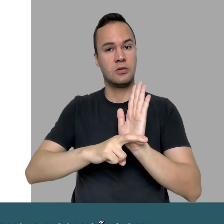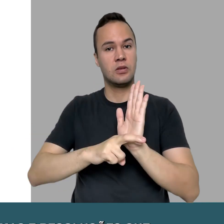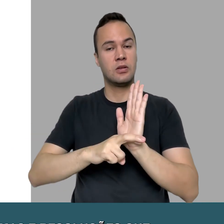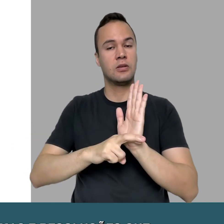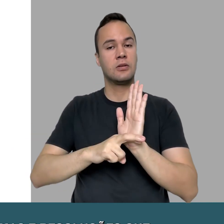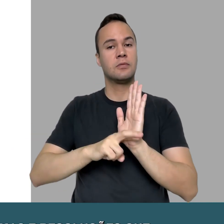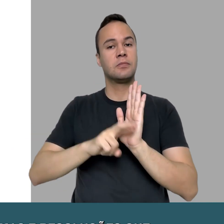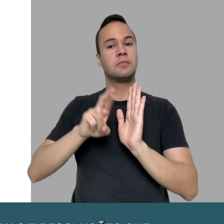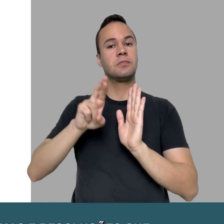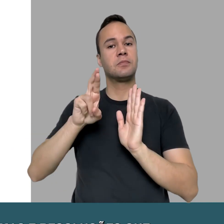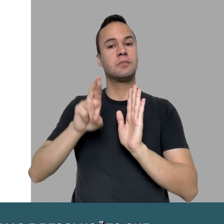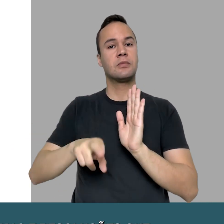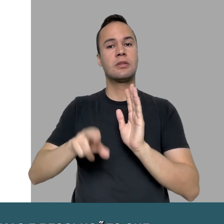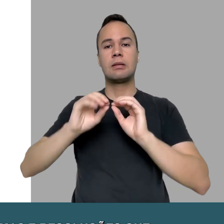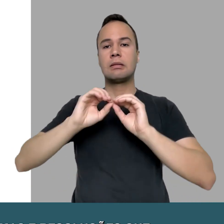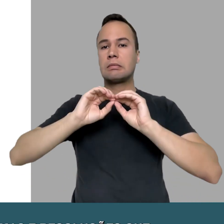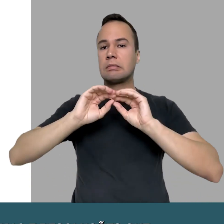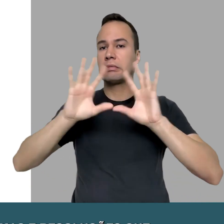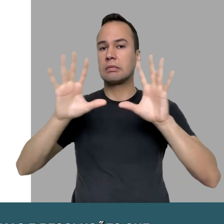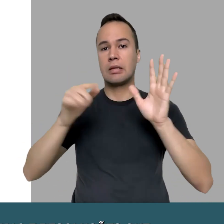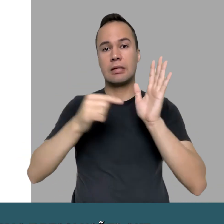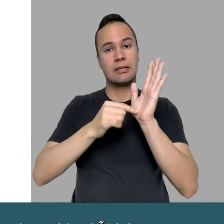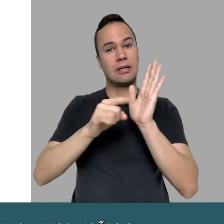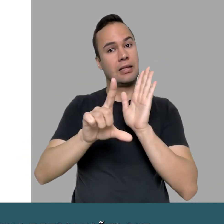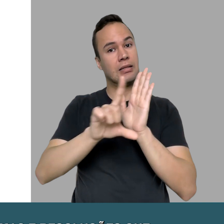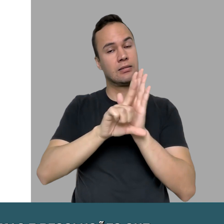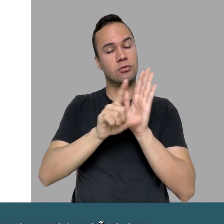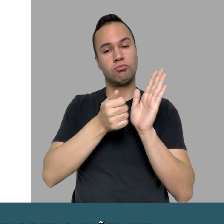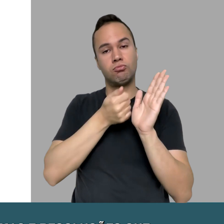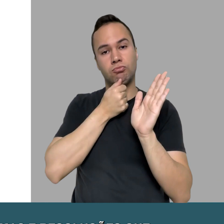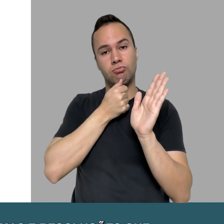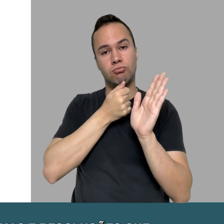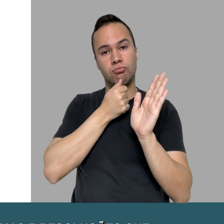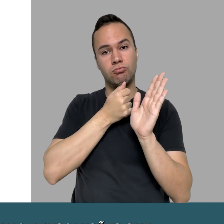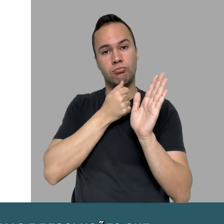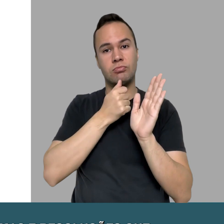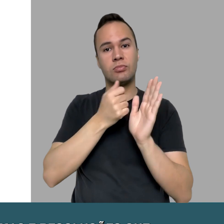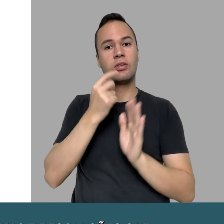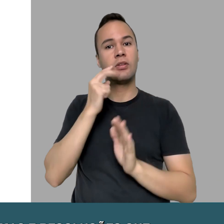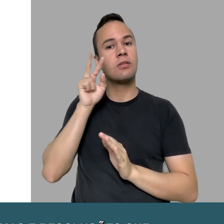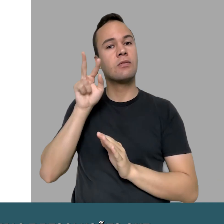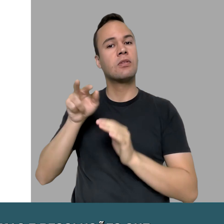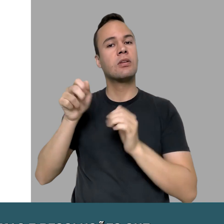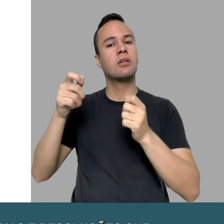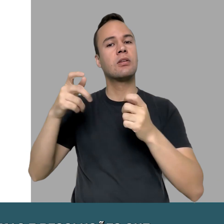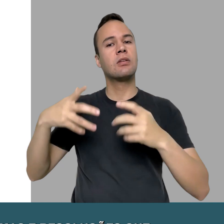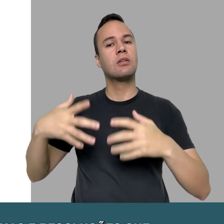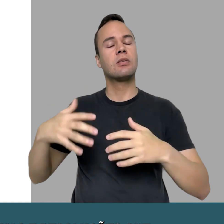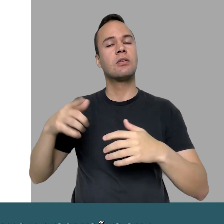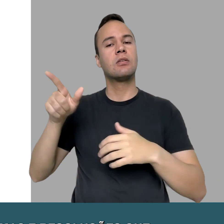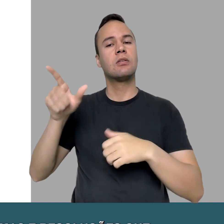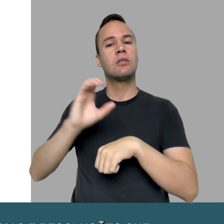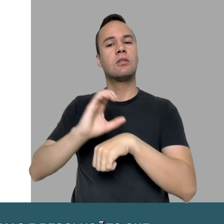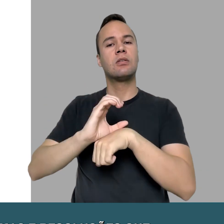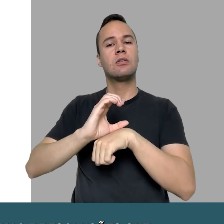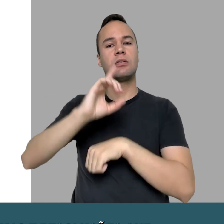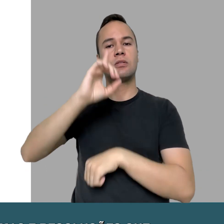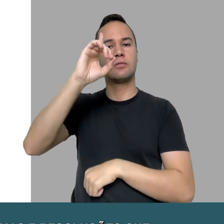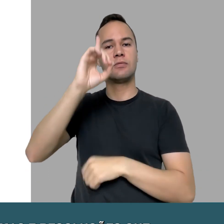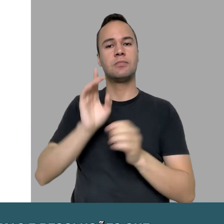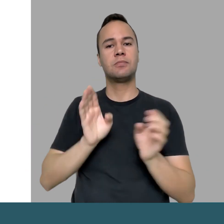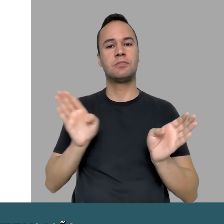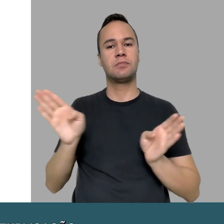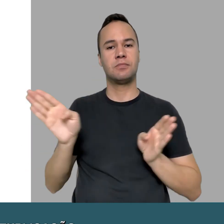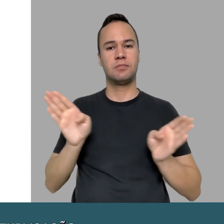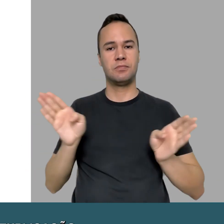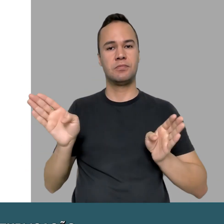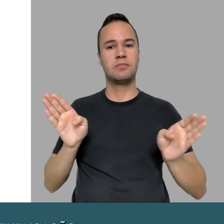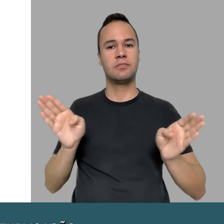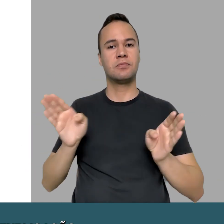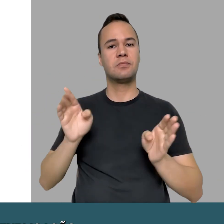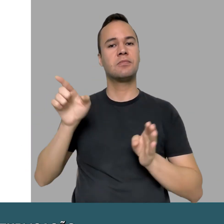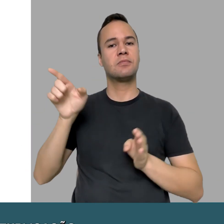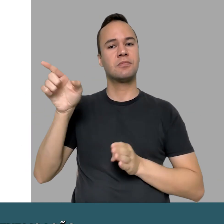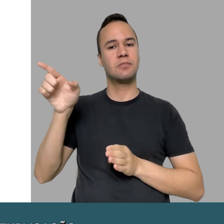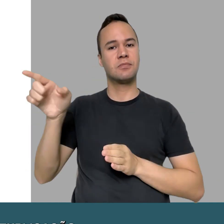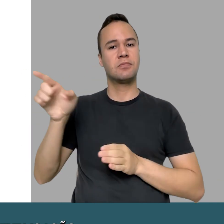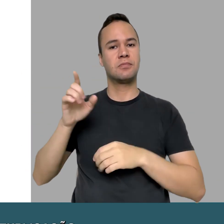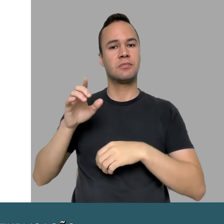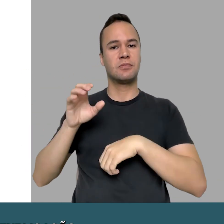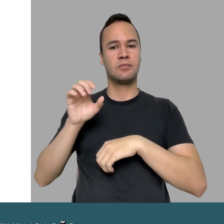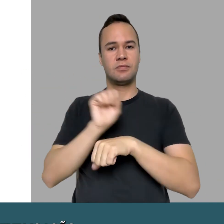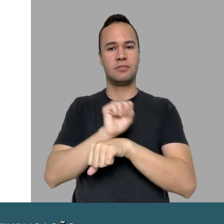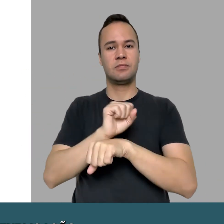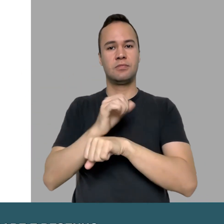A CPA pode criar normas e resoluções que podem não estar tão claras na legislação. Confira a